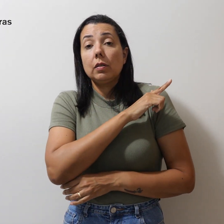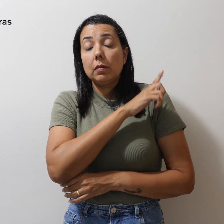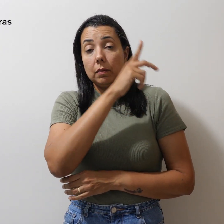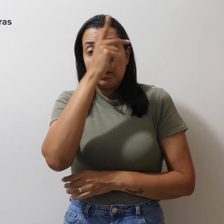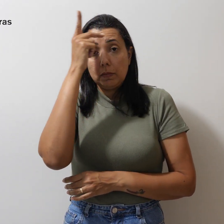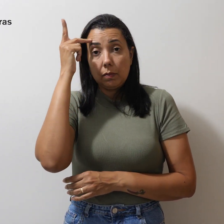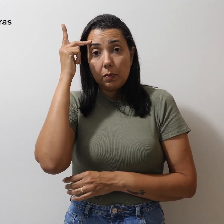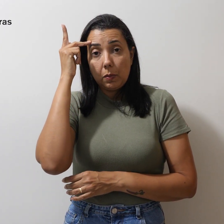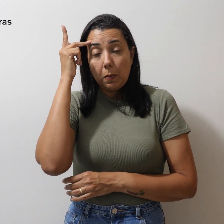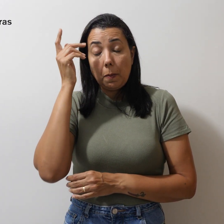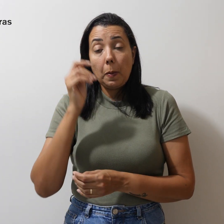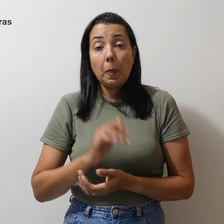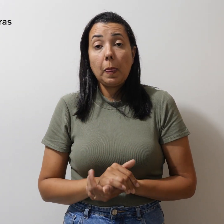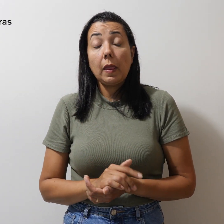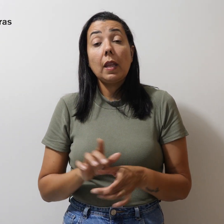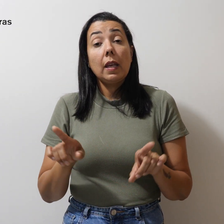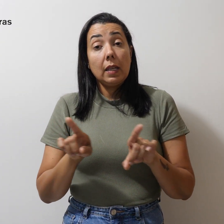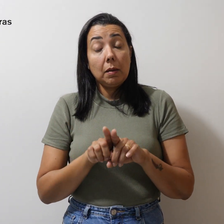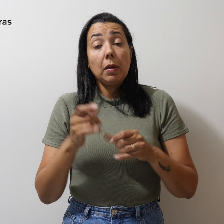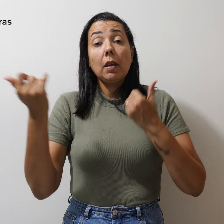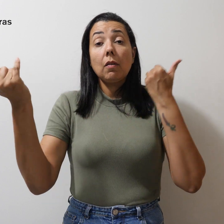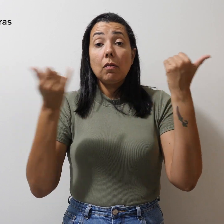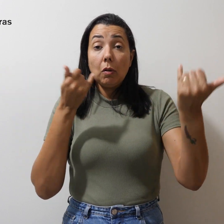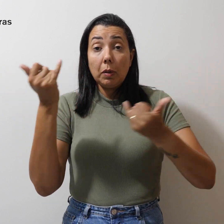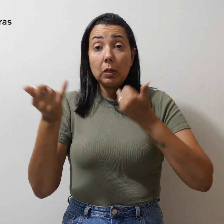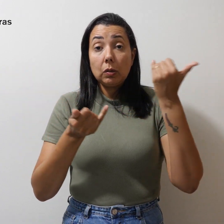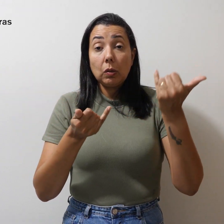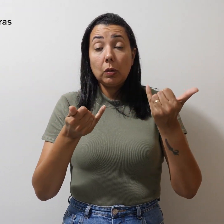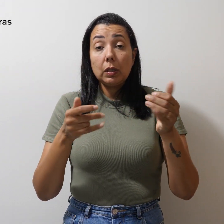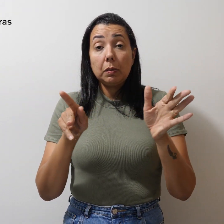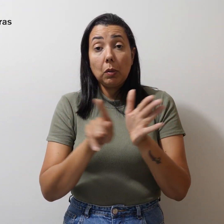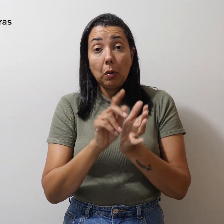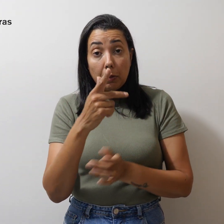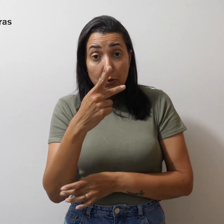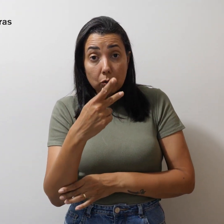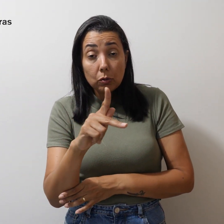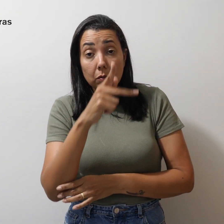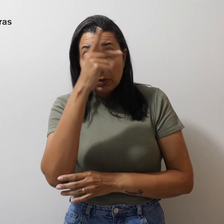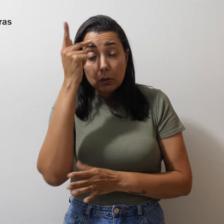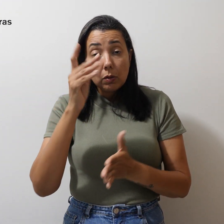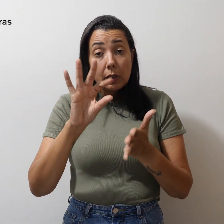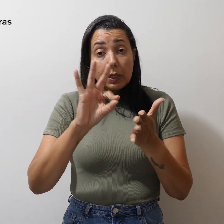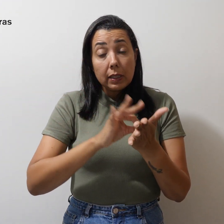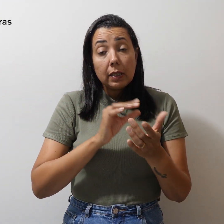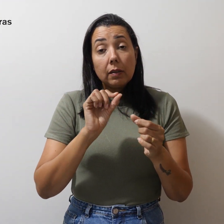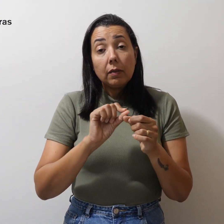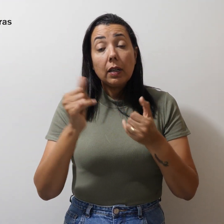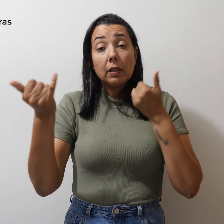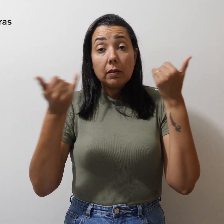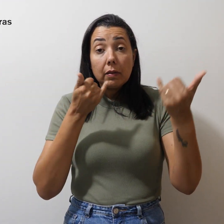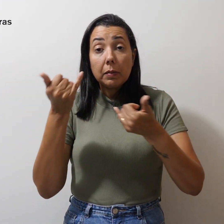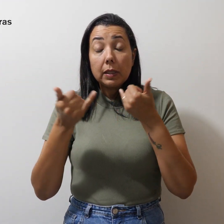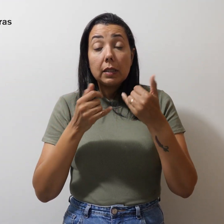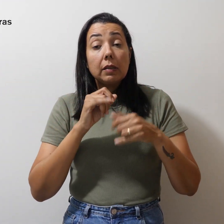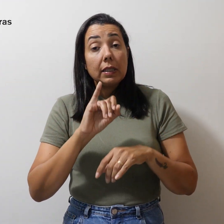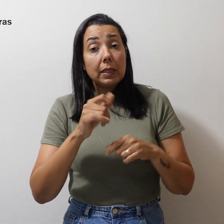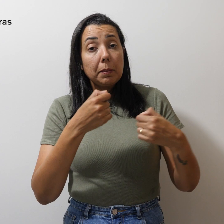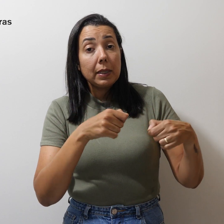Além das informações pessoais, o inscrito deve informar se necessita de algum